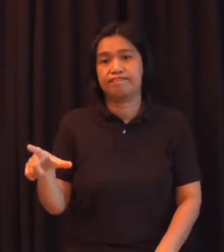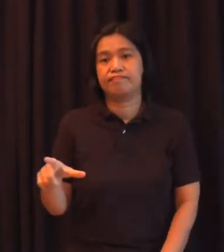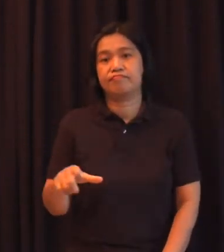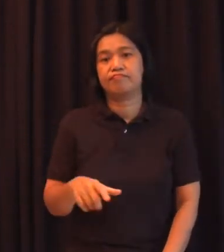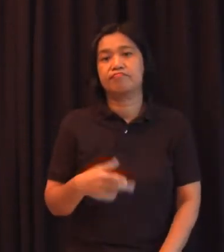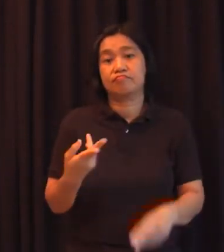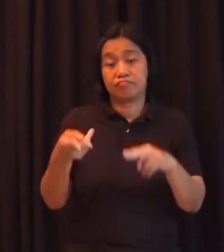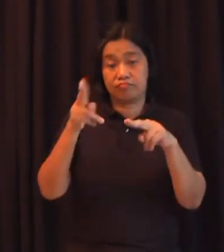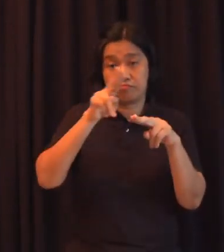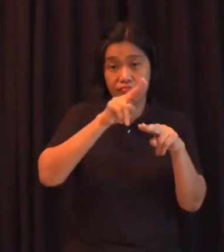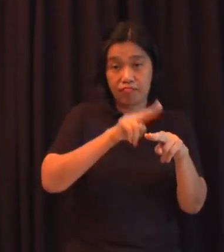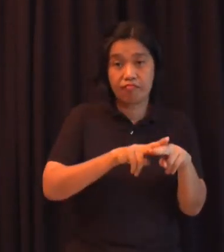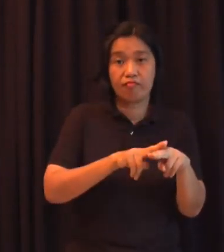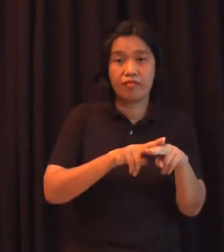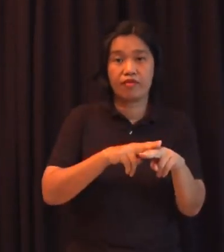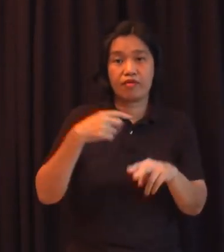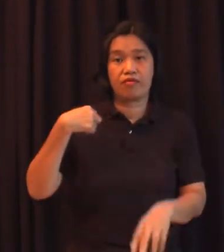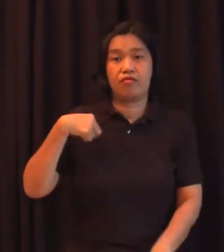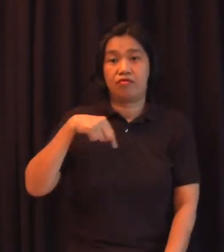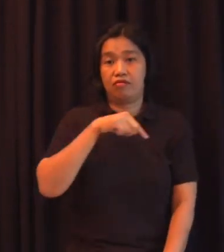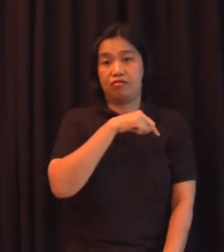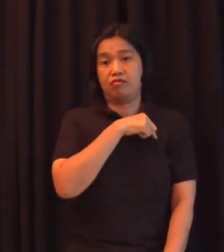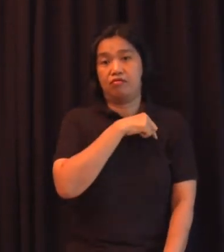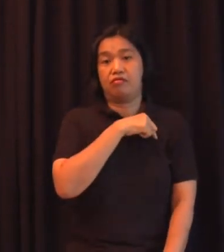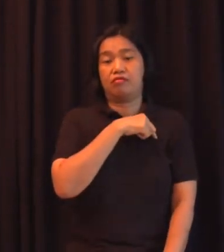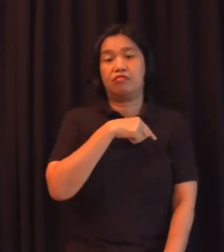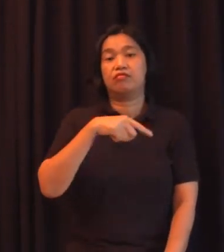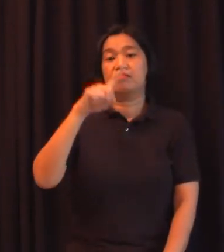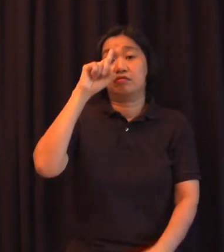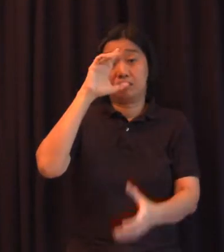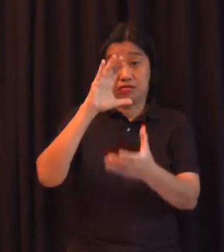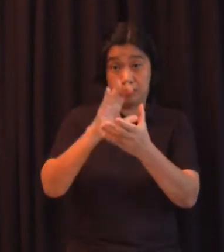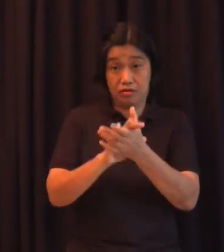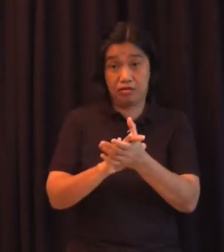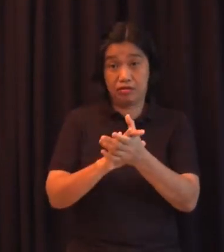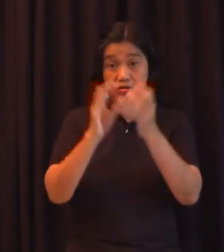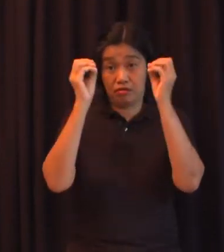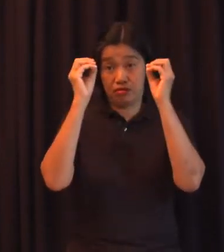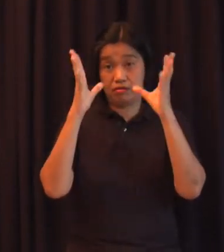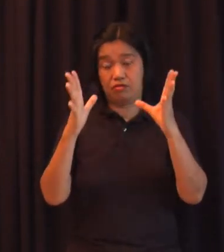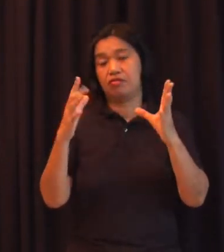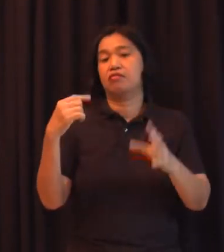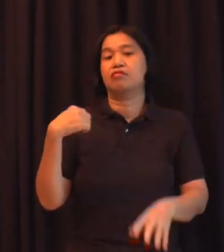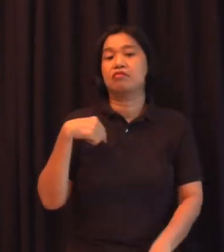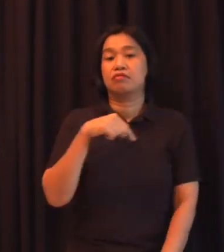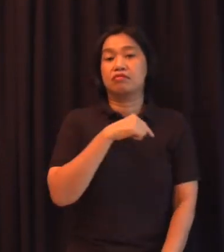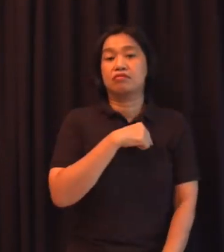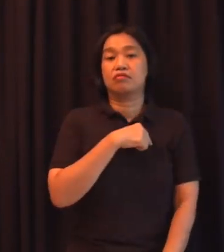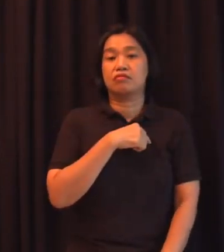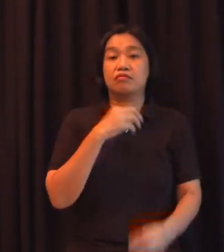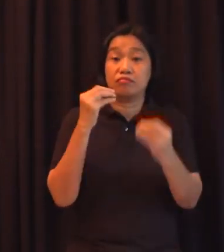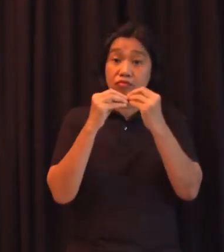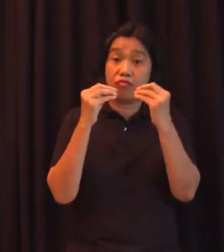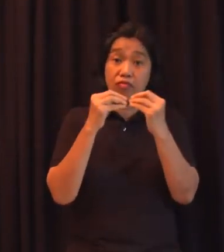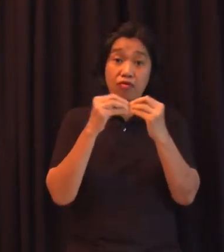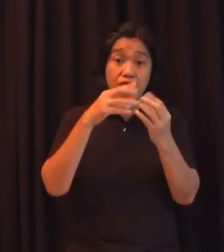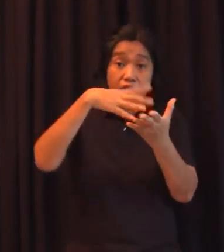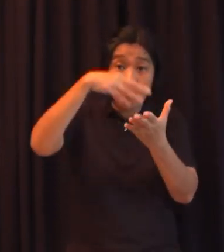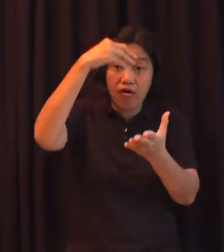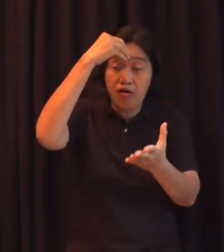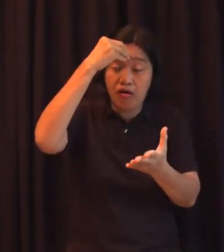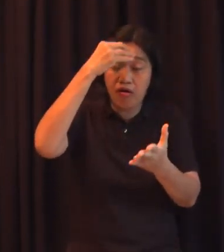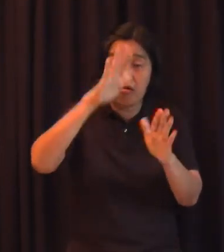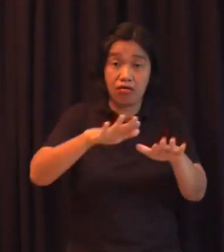naniniwala naniniwala rin kami as educators na mas matututo yung bata sa isang wika na sanay